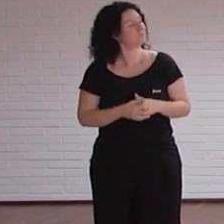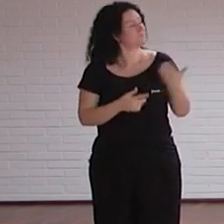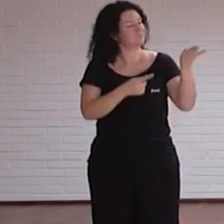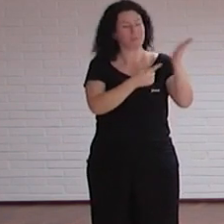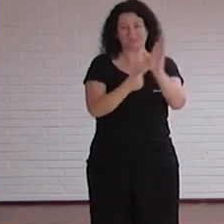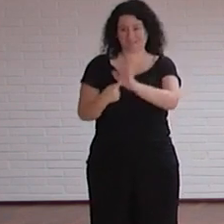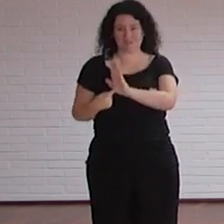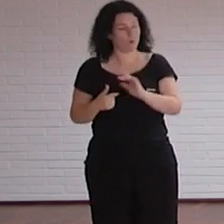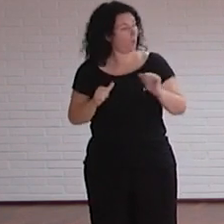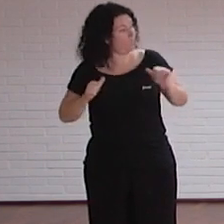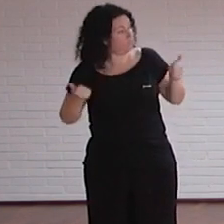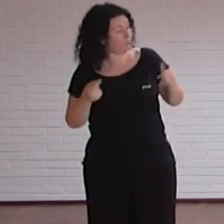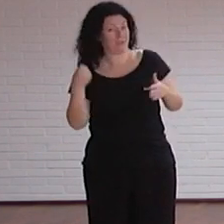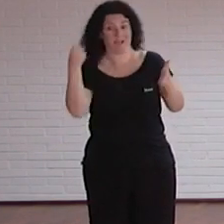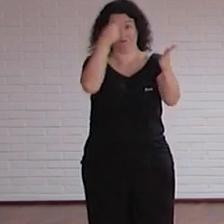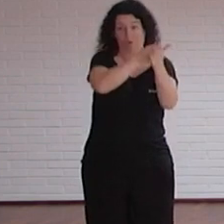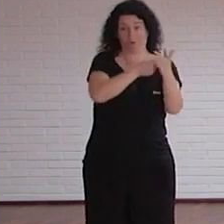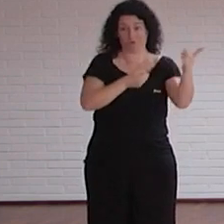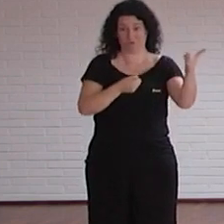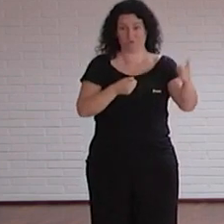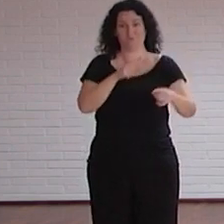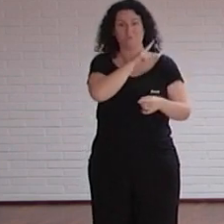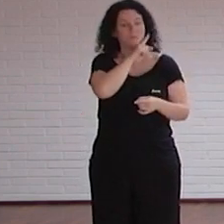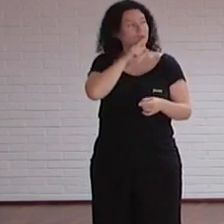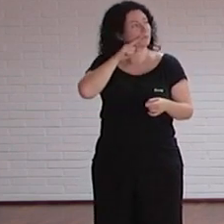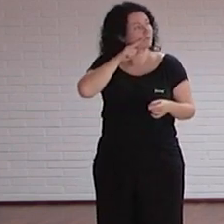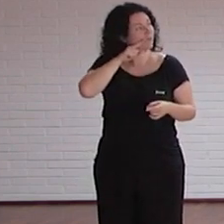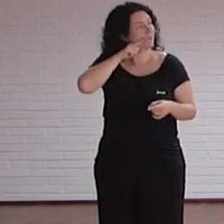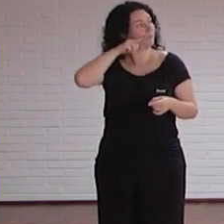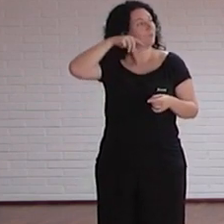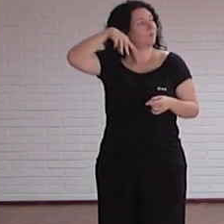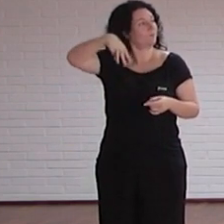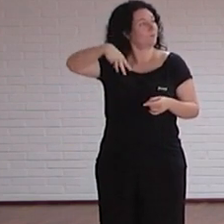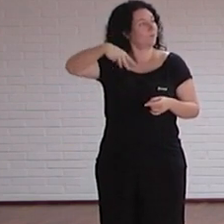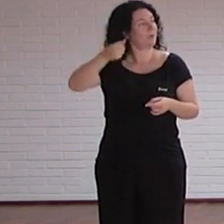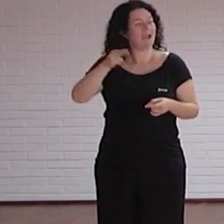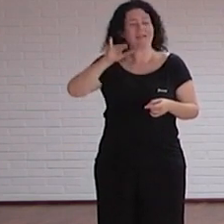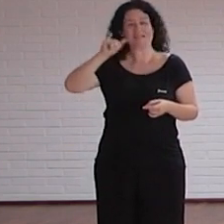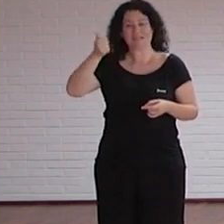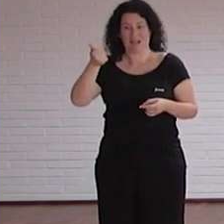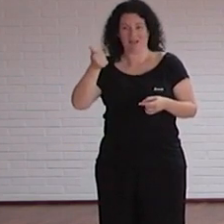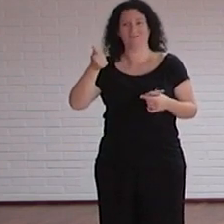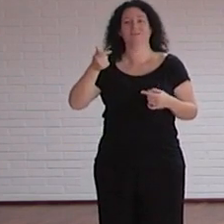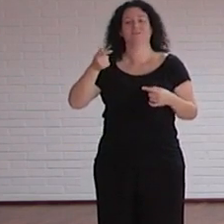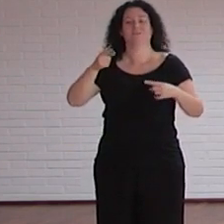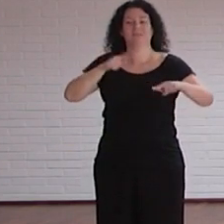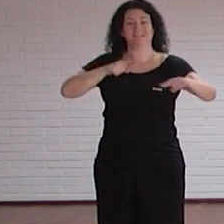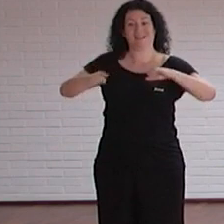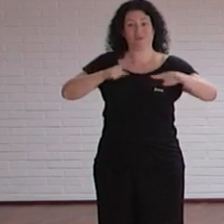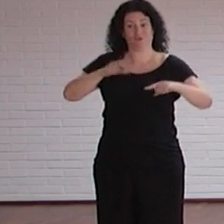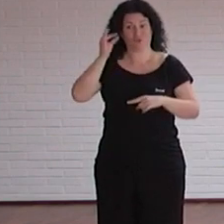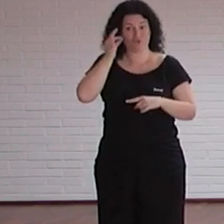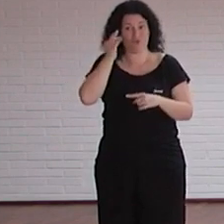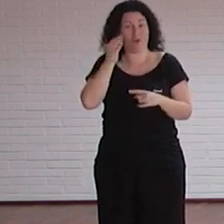presentar empezando desde ya tenemos a María Martín que es la directora de nuestra unidad de comunicación creo que la mayoría no necesita